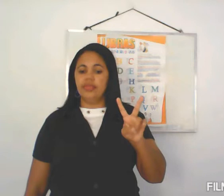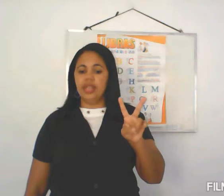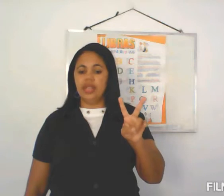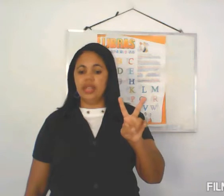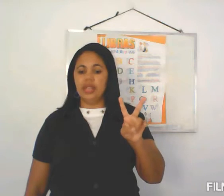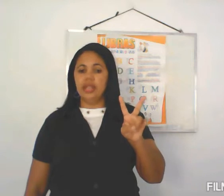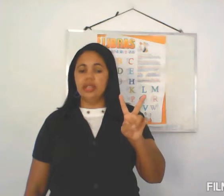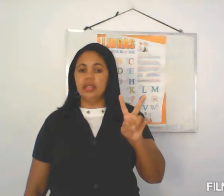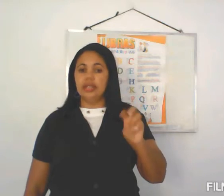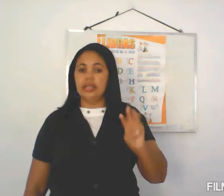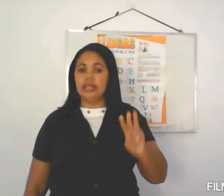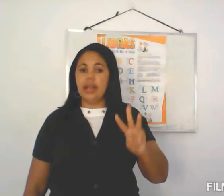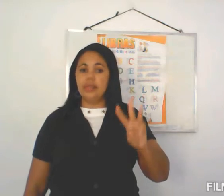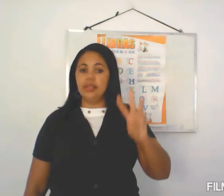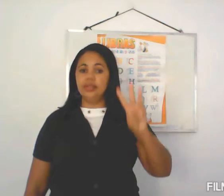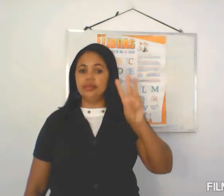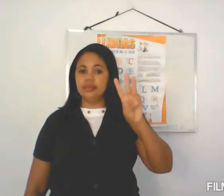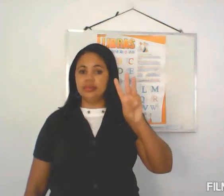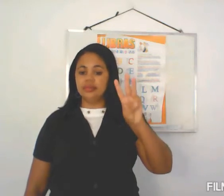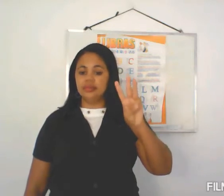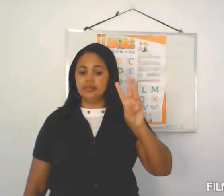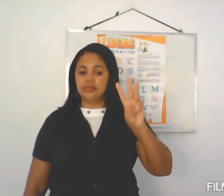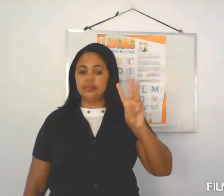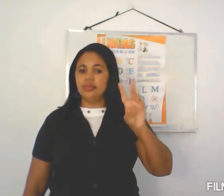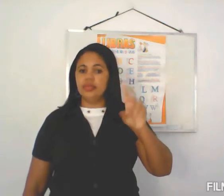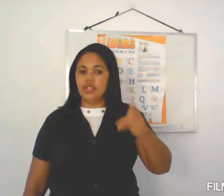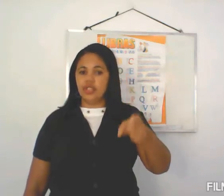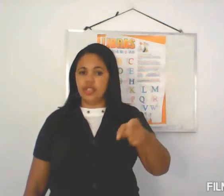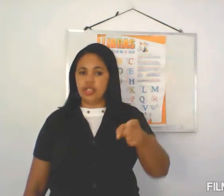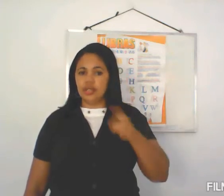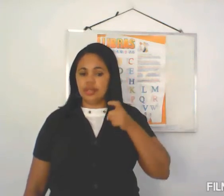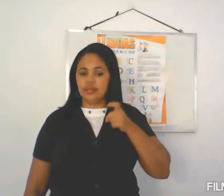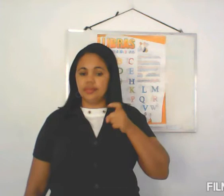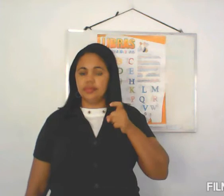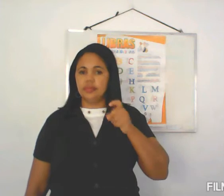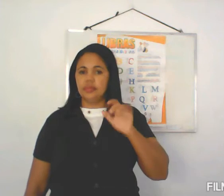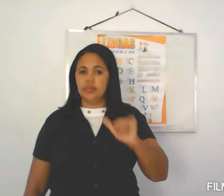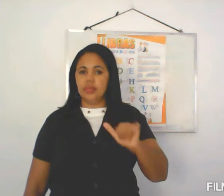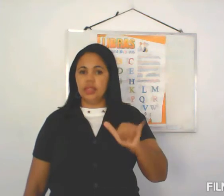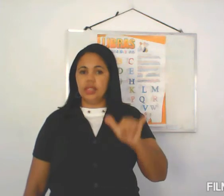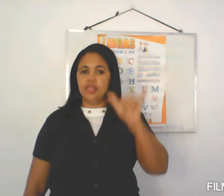W X Y